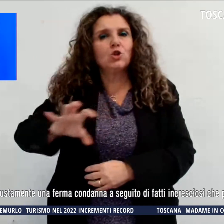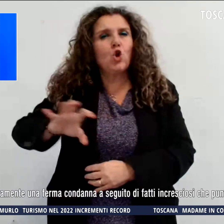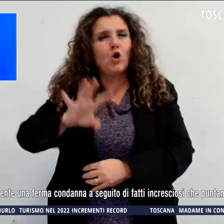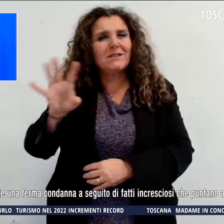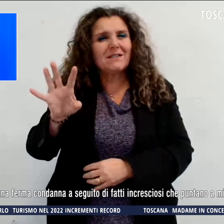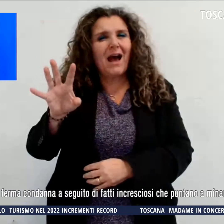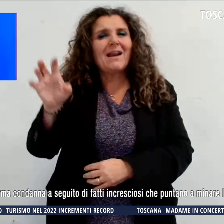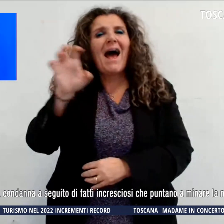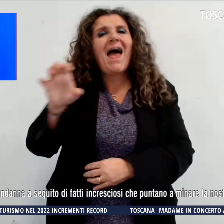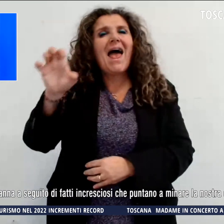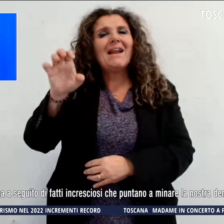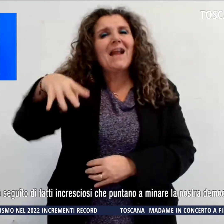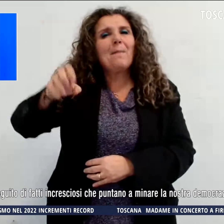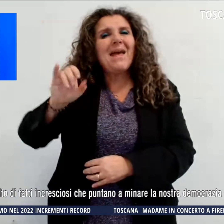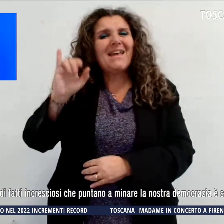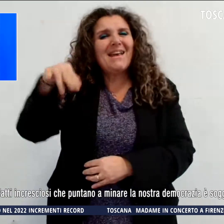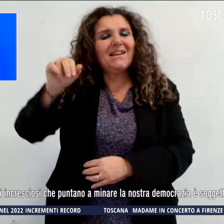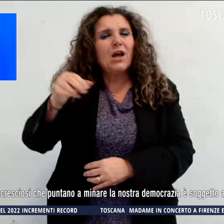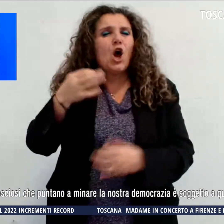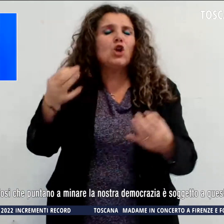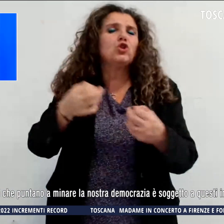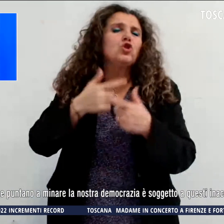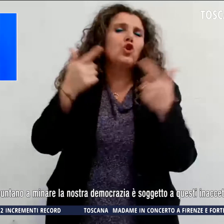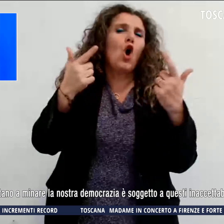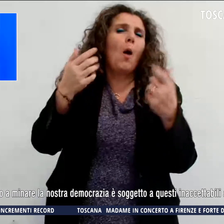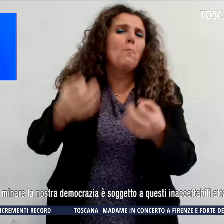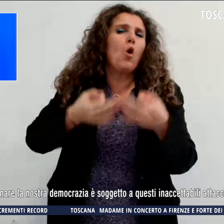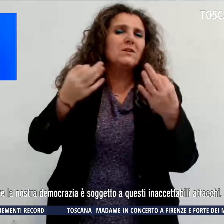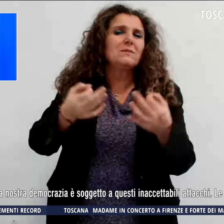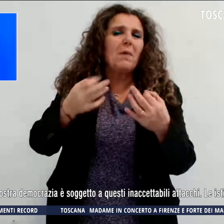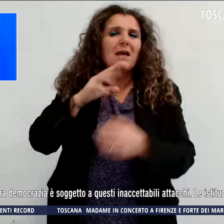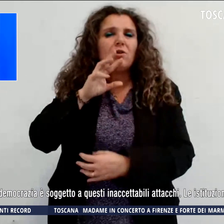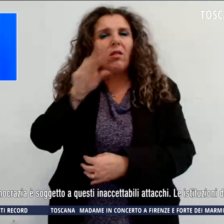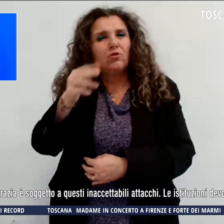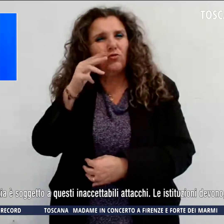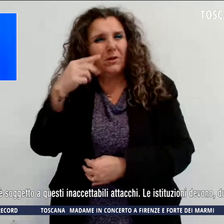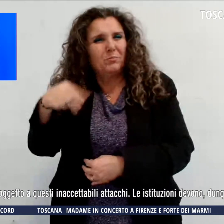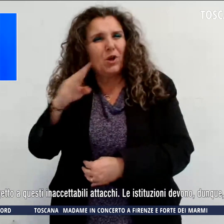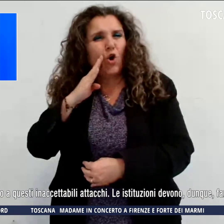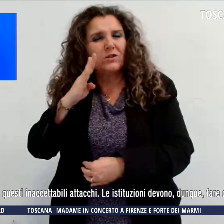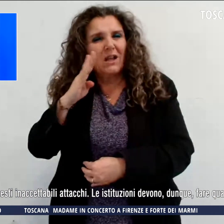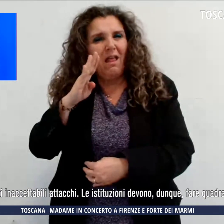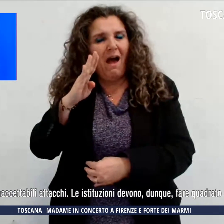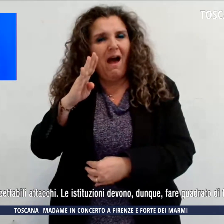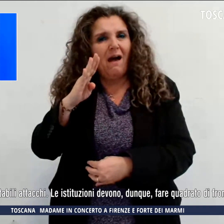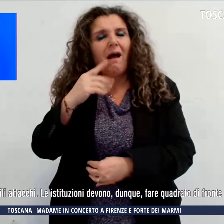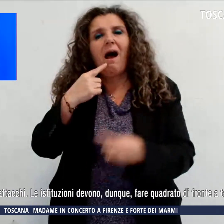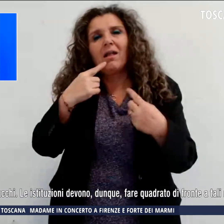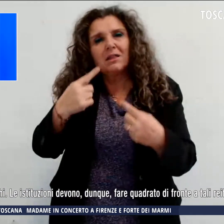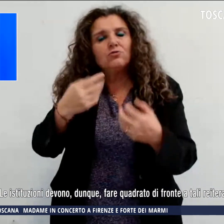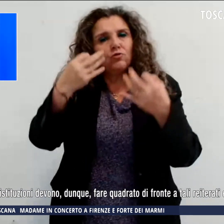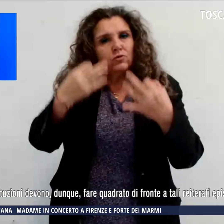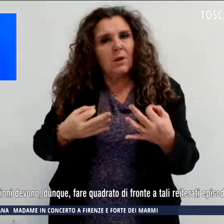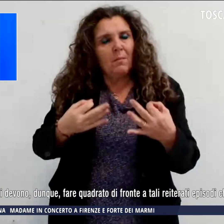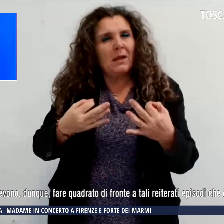Meini. Troppo spesso ormai, prosegue la consigliera, chi esprime giustamente una ferma condanna a